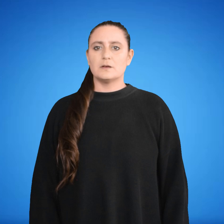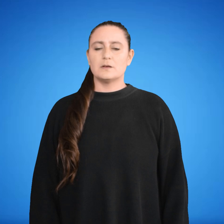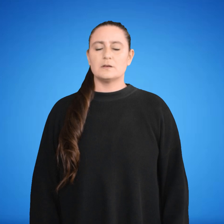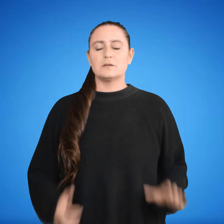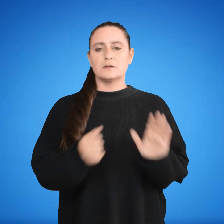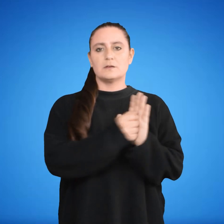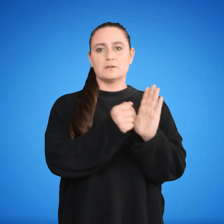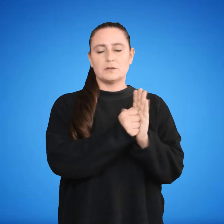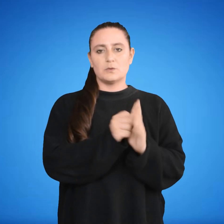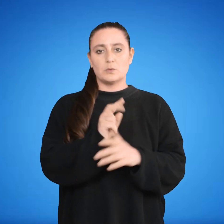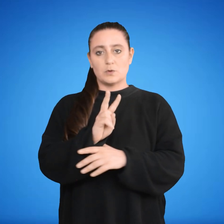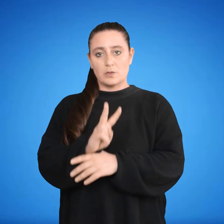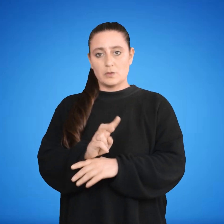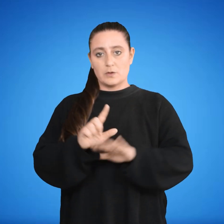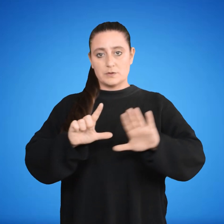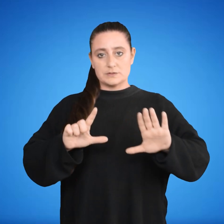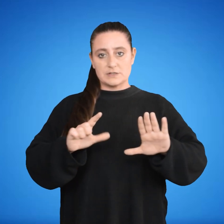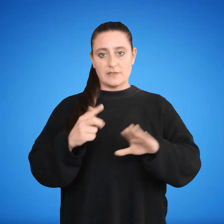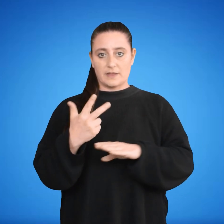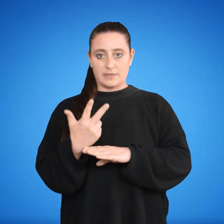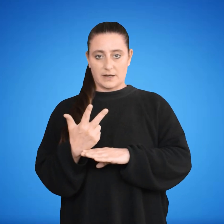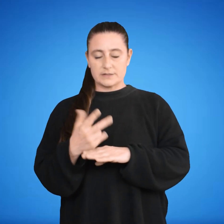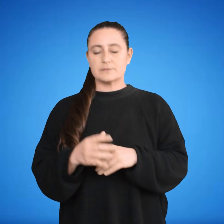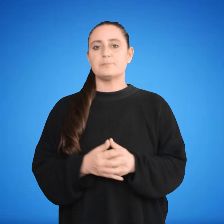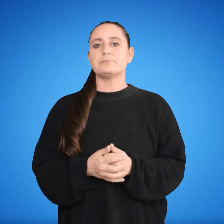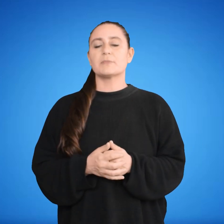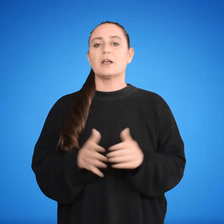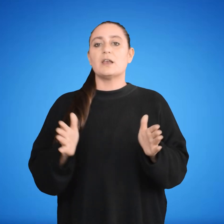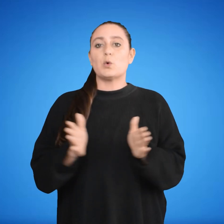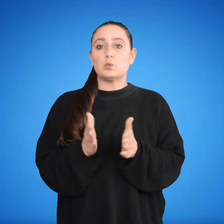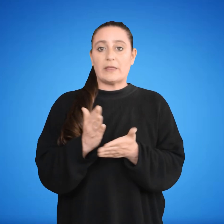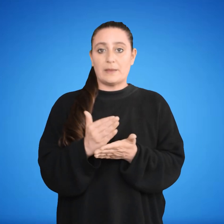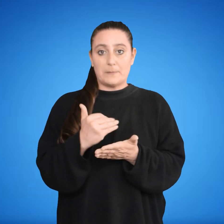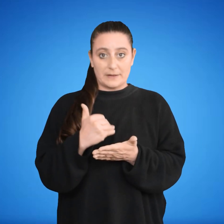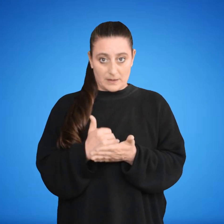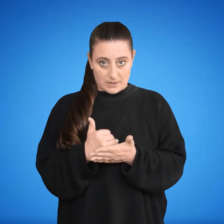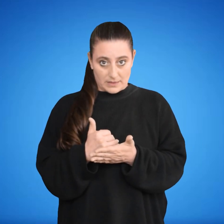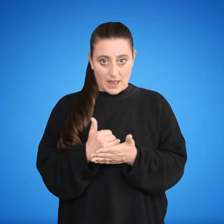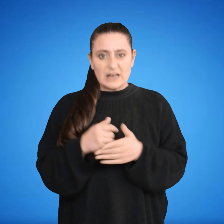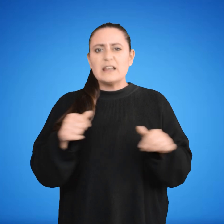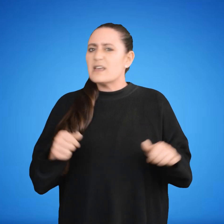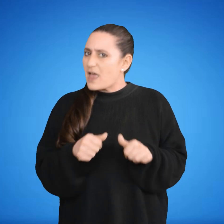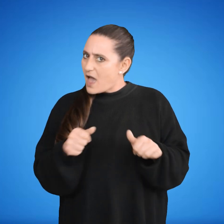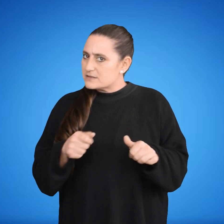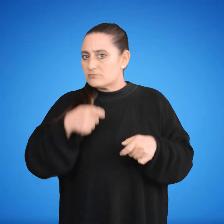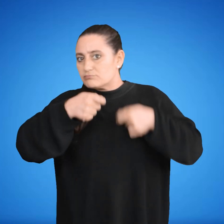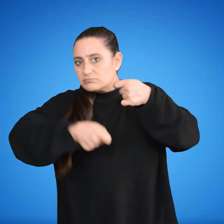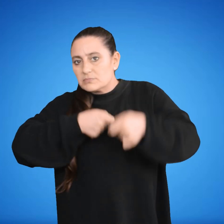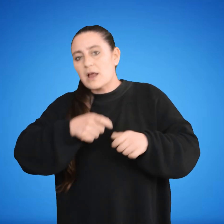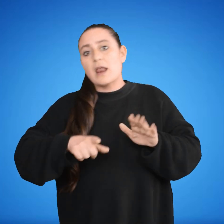Artículo 273. La Junta Departamental ejercerá las funciones legislativas y